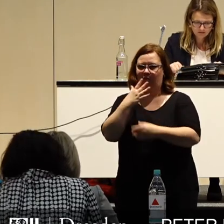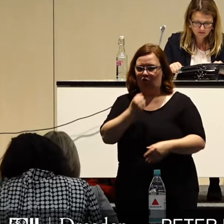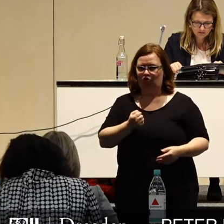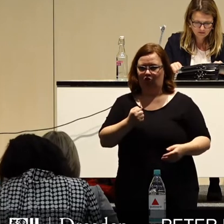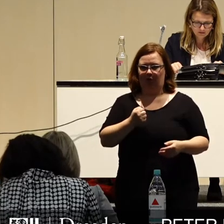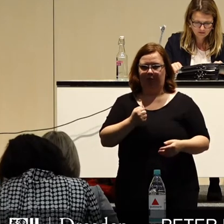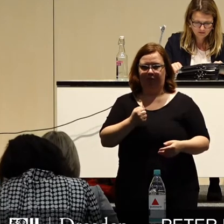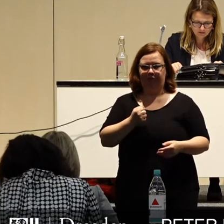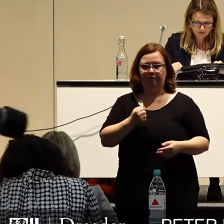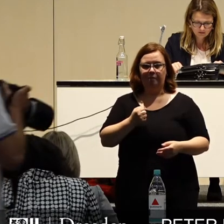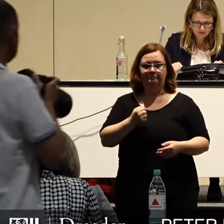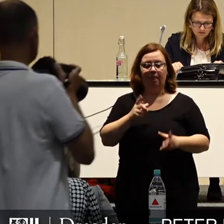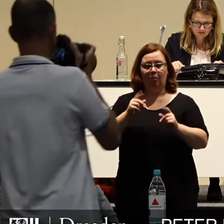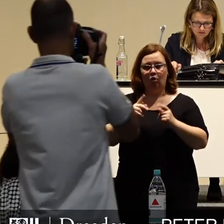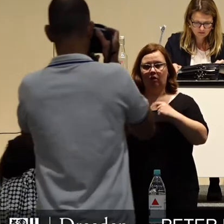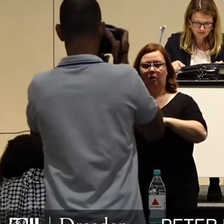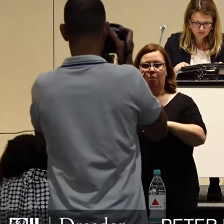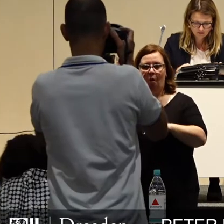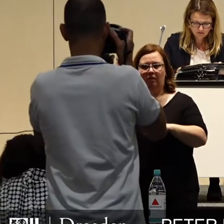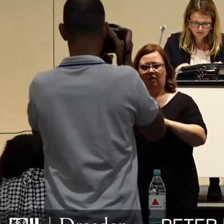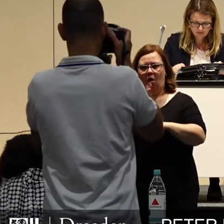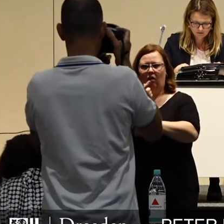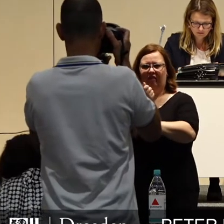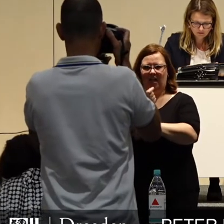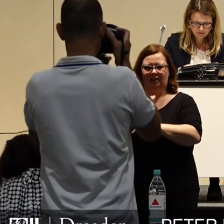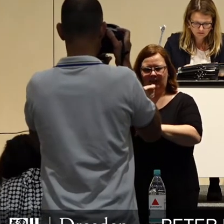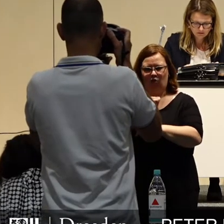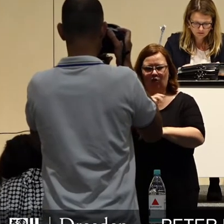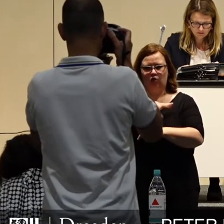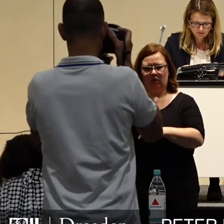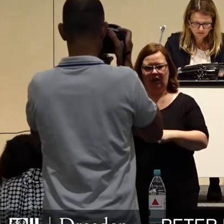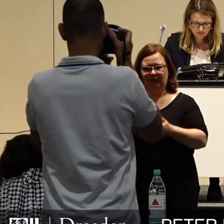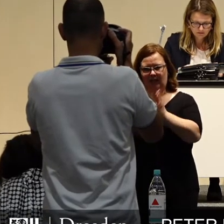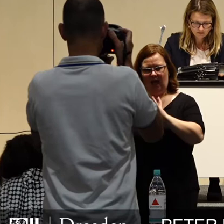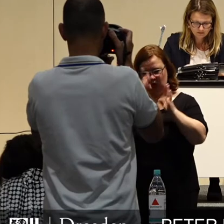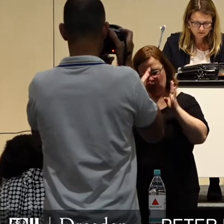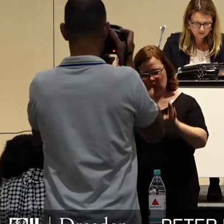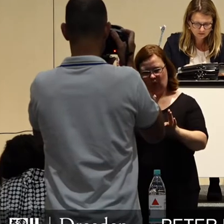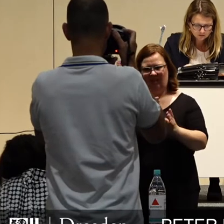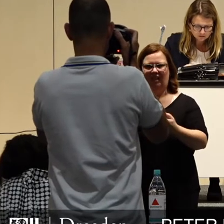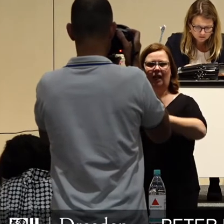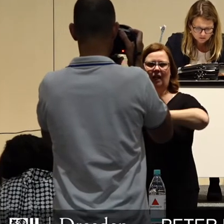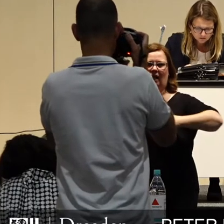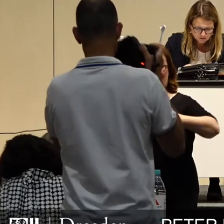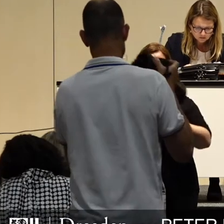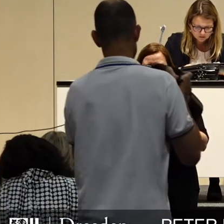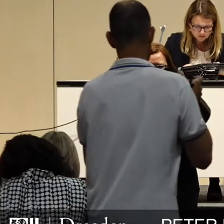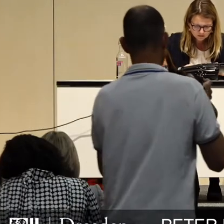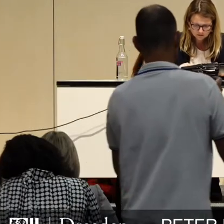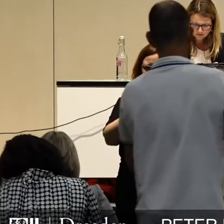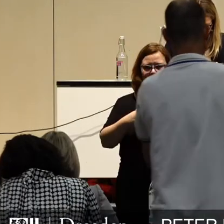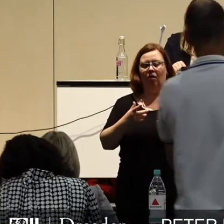Weder wird uns die völlig einseitige Fixierung auf die Finanzierung von Sozialdienstleistungen, wie es die linke Seite propagiert,